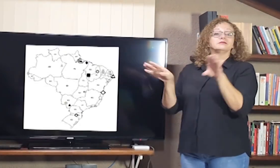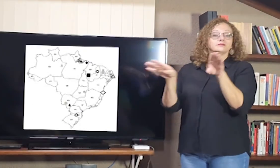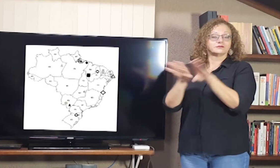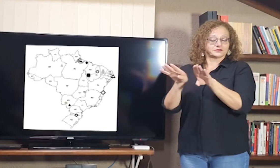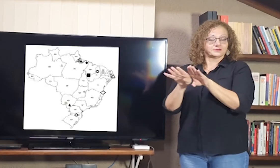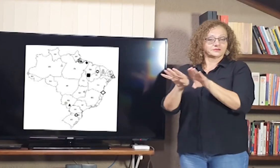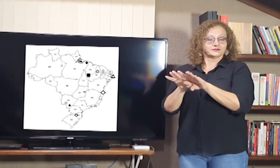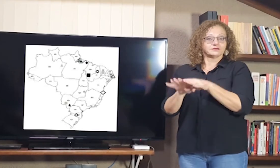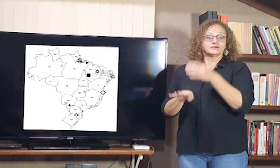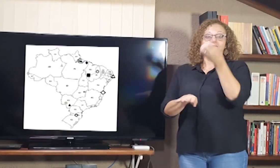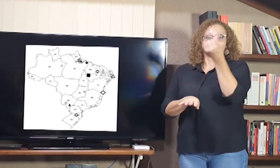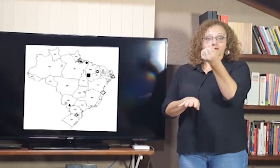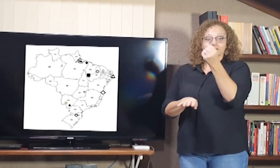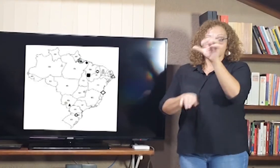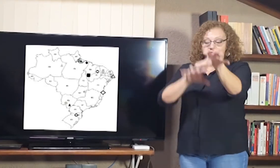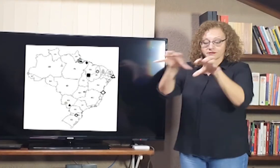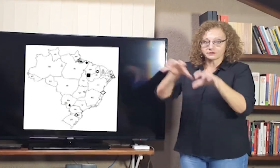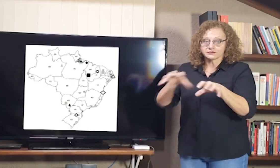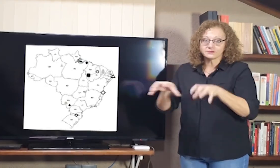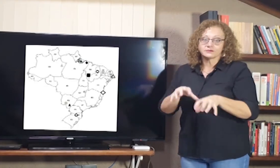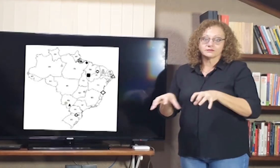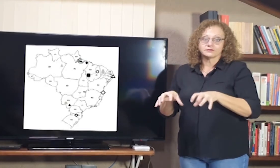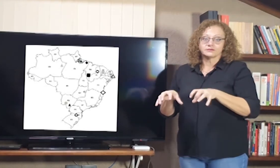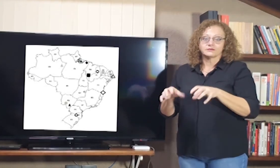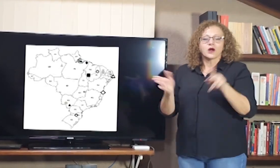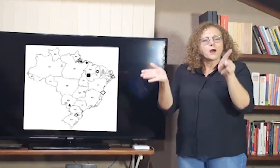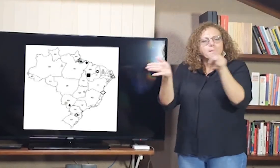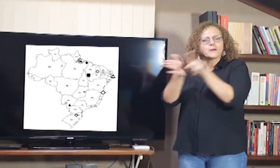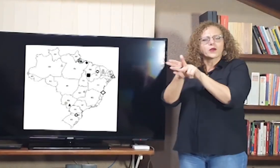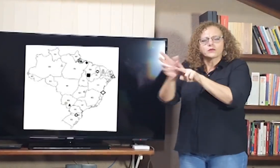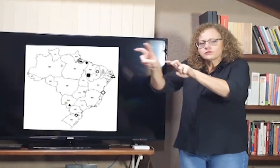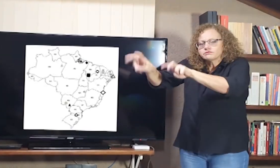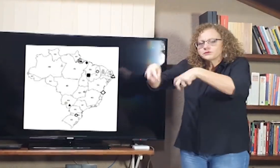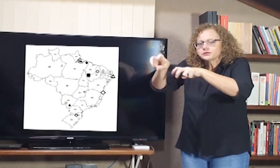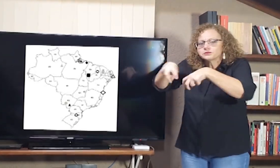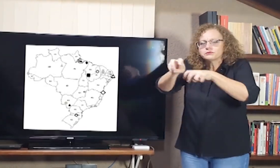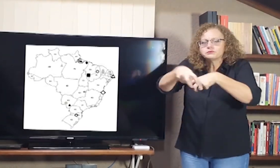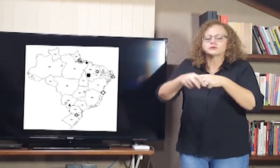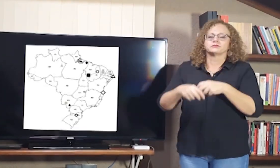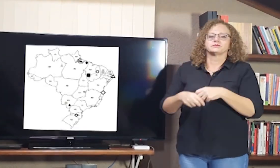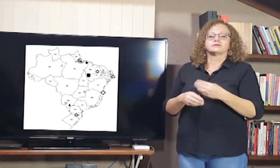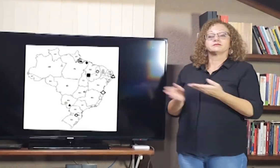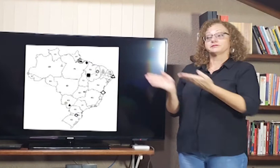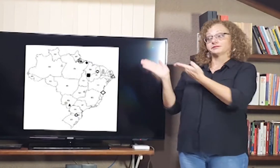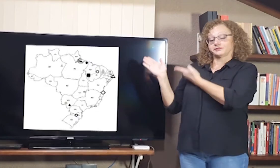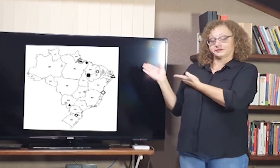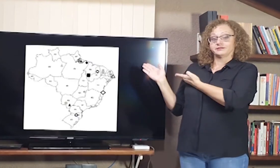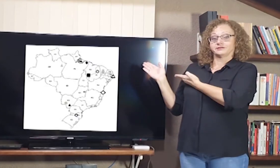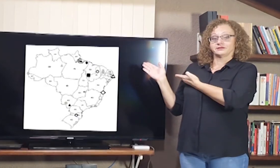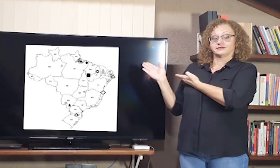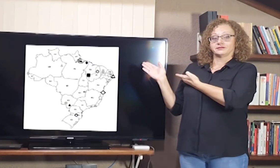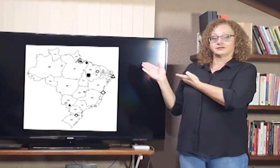mapa. Seis, que se referem a regiões de interior,